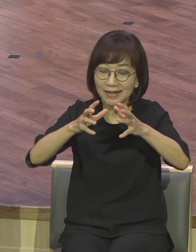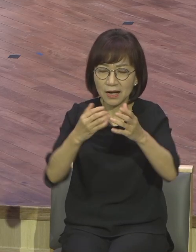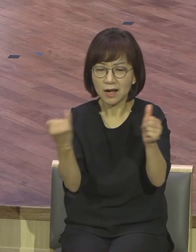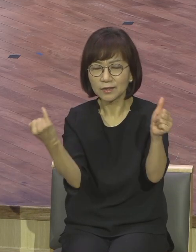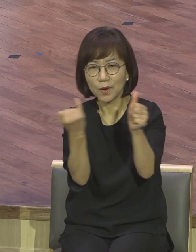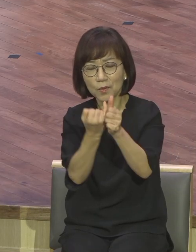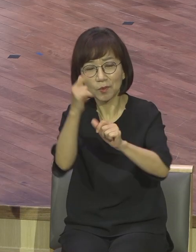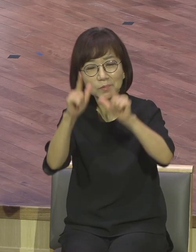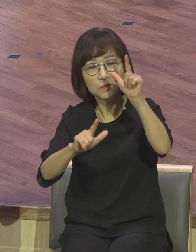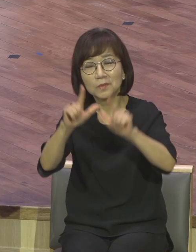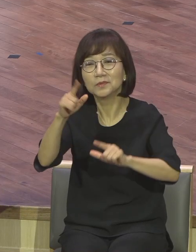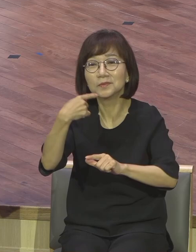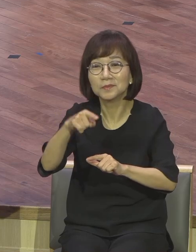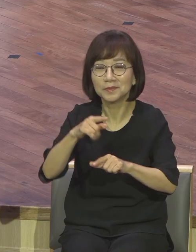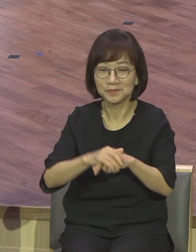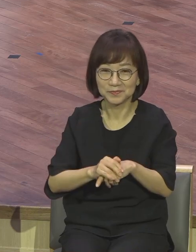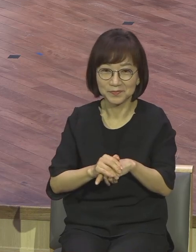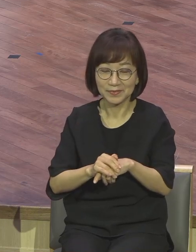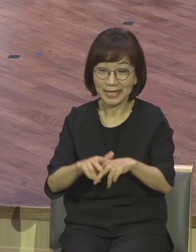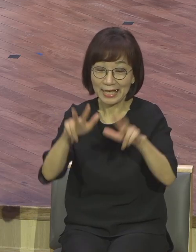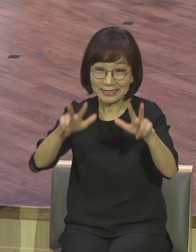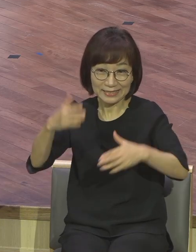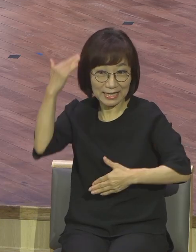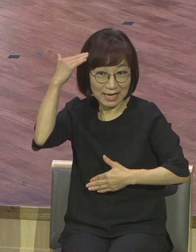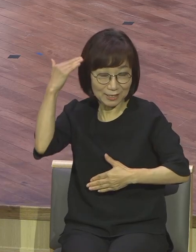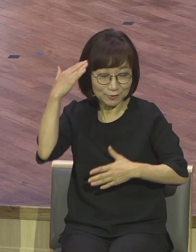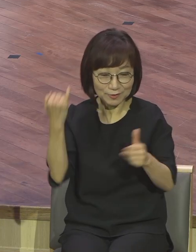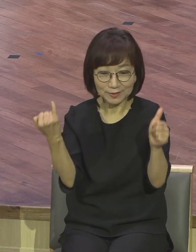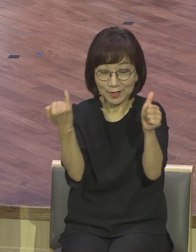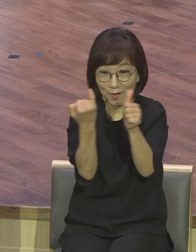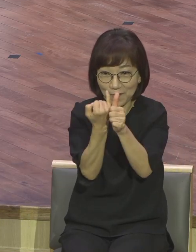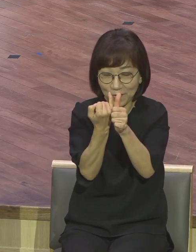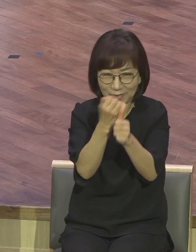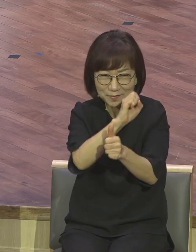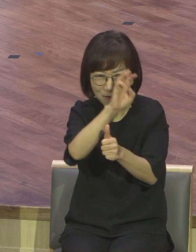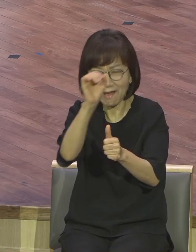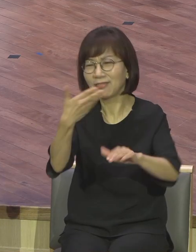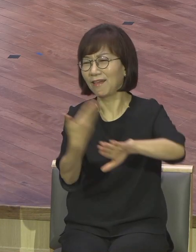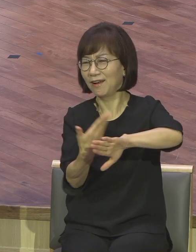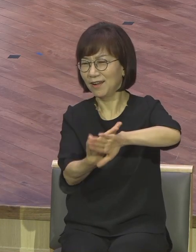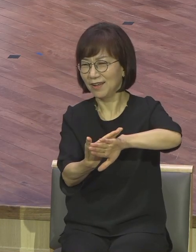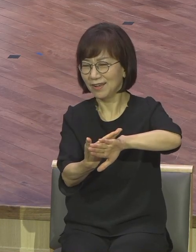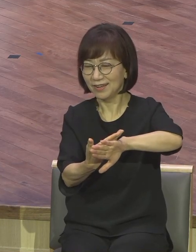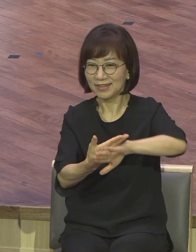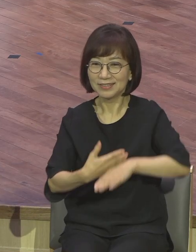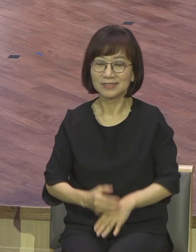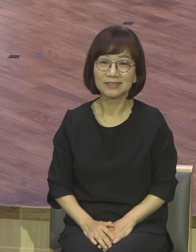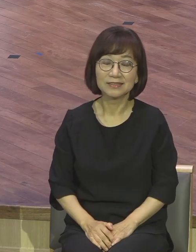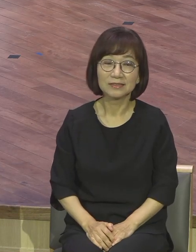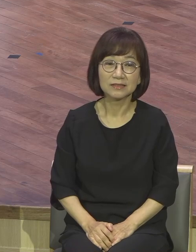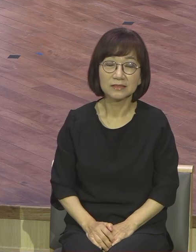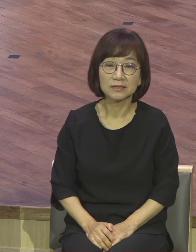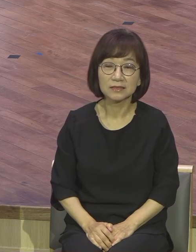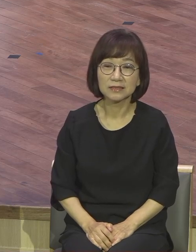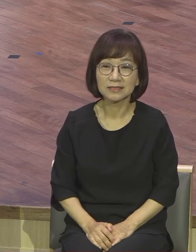지금 우리가 하는 결혼식과는 다릅니다. 결혼식이라고